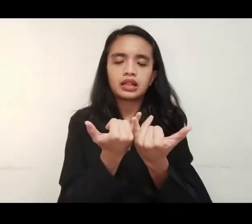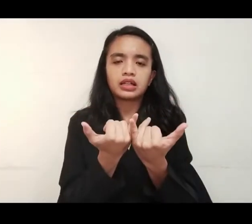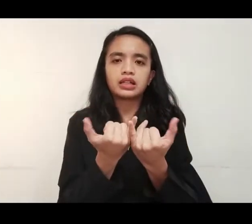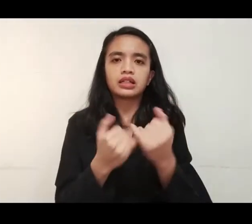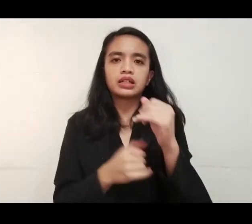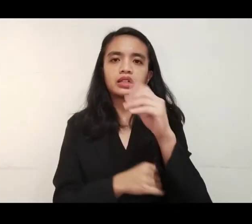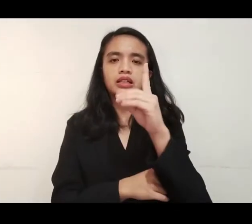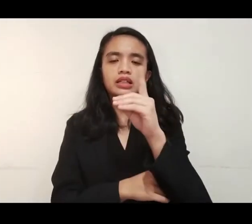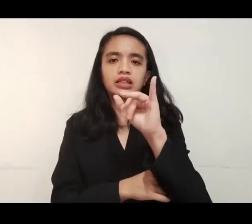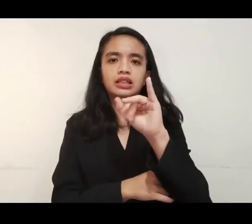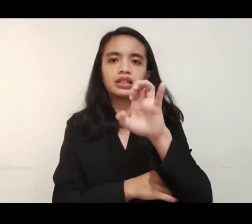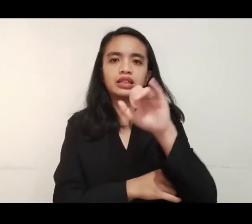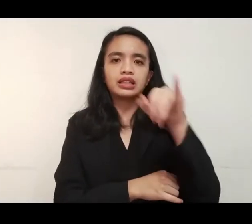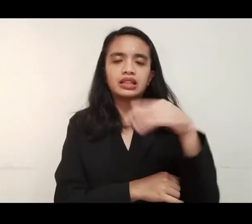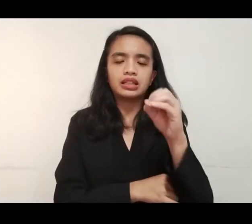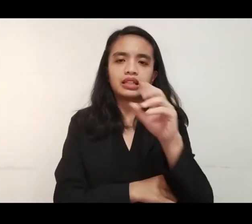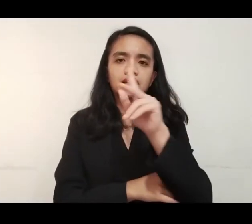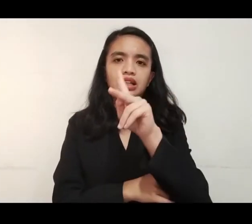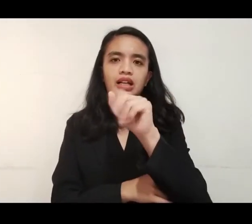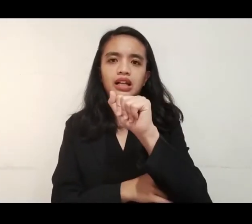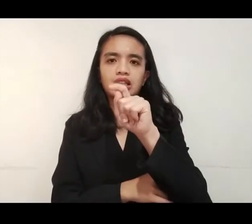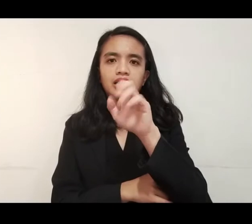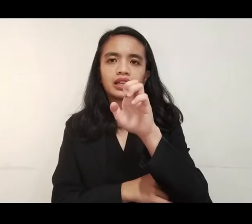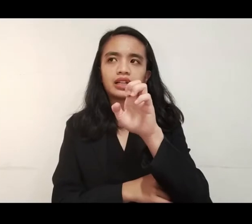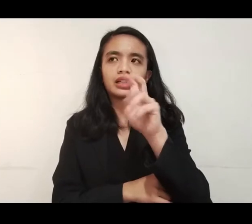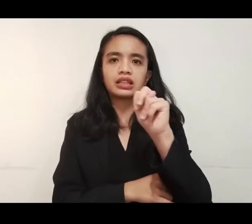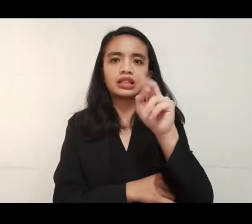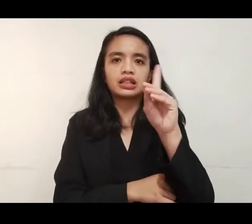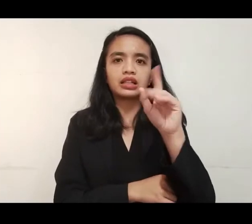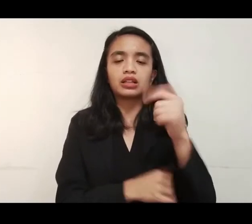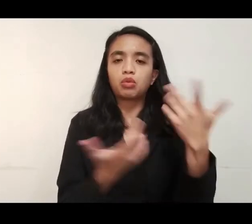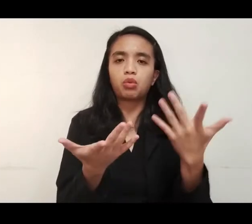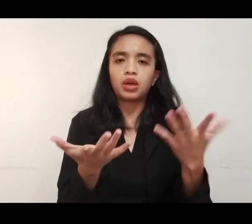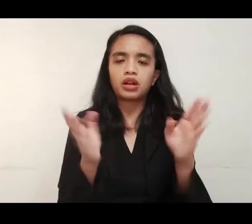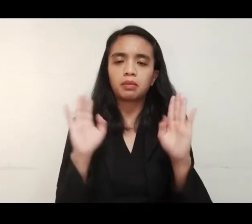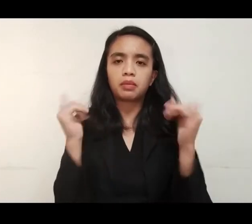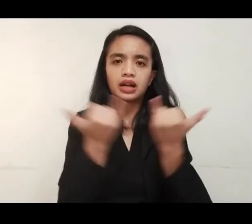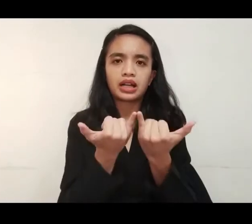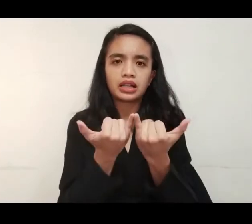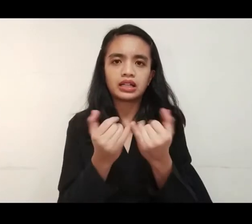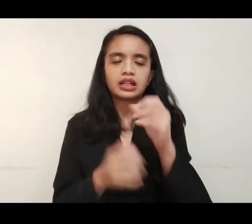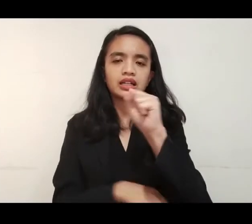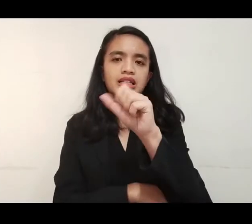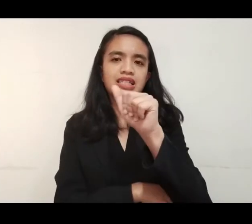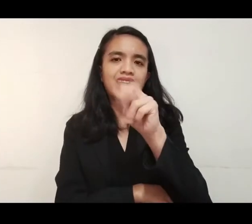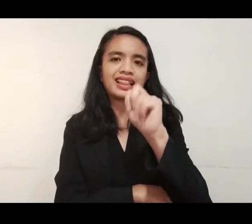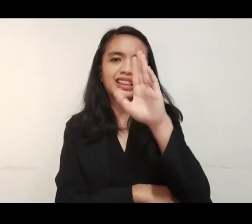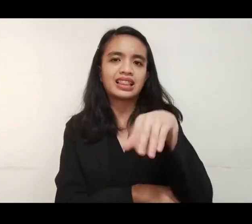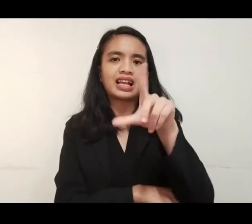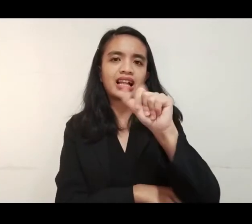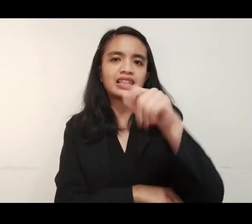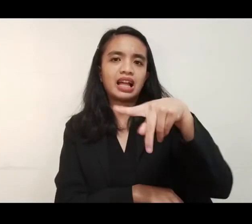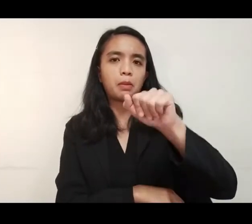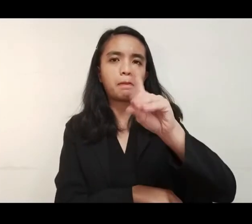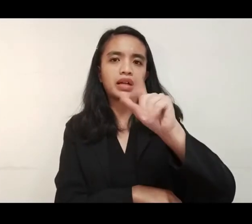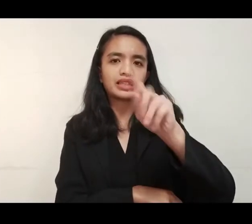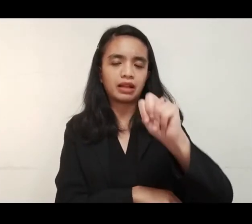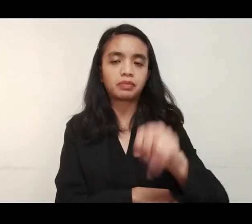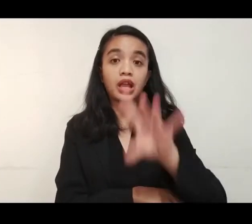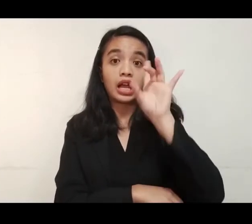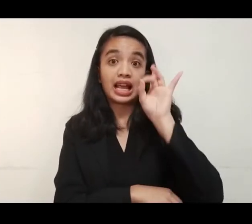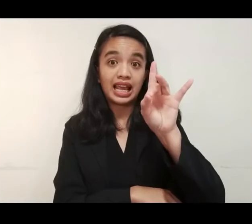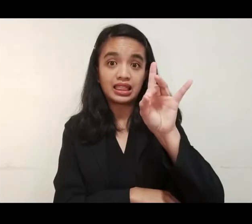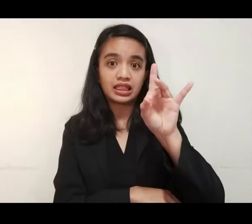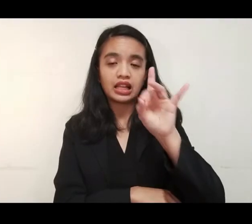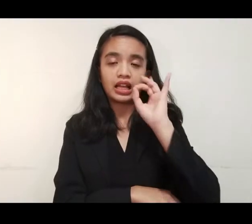Katakdagan Viejo at Katakdagan Nuevo sa Manabo at barangay Nagilian sa Salapadan. Mahigit 80 individual